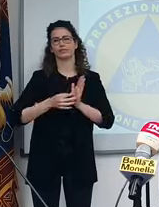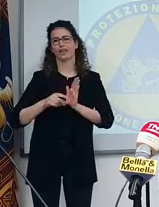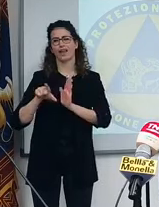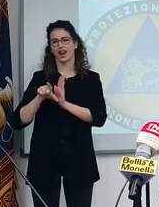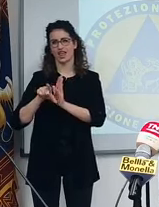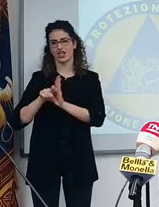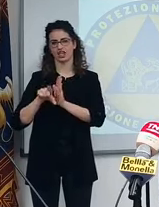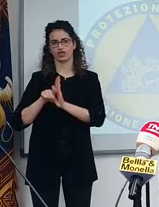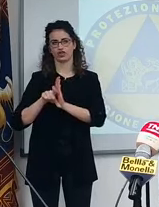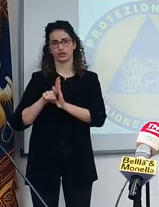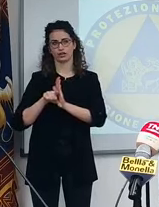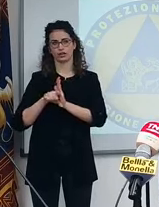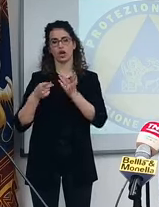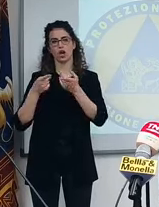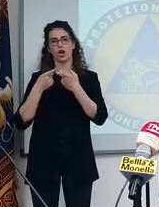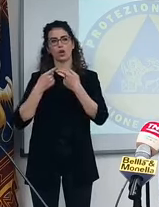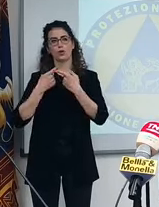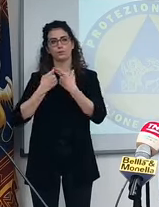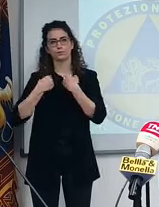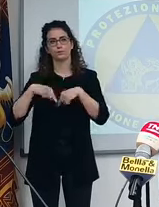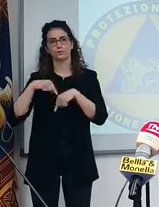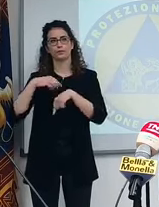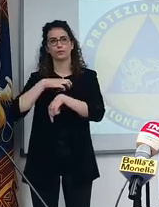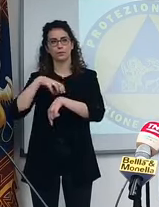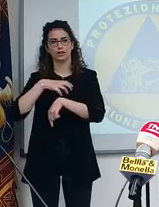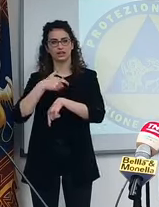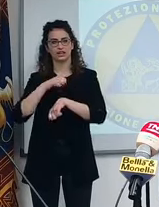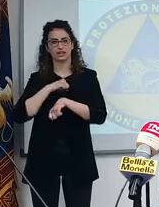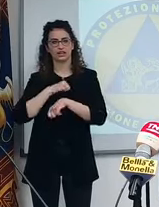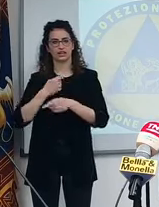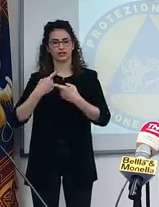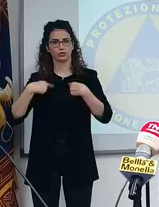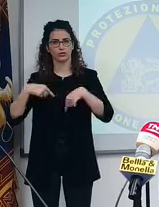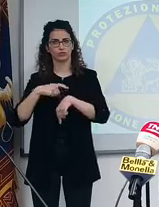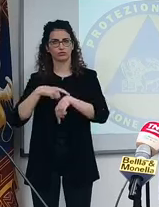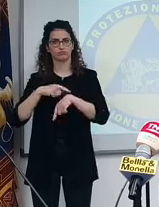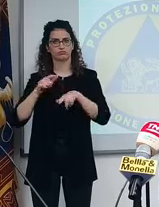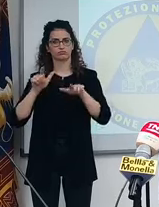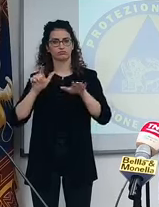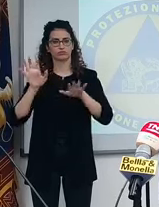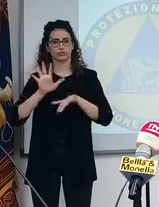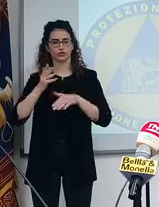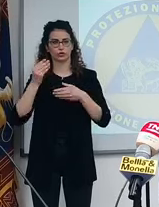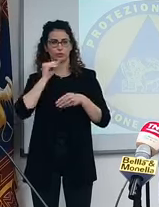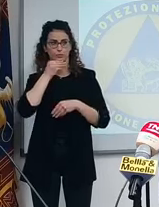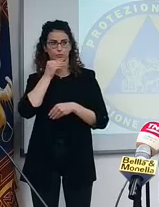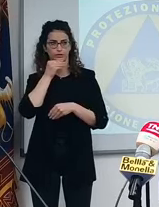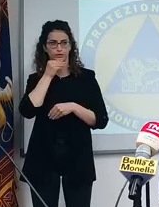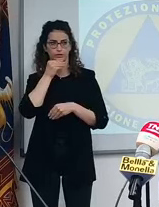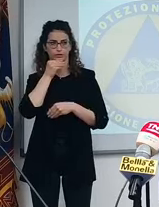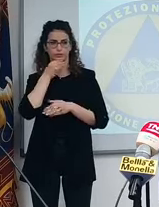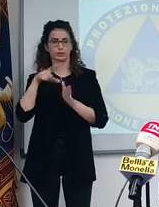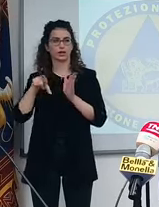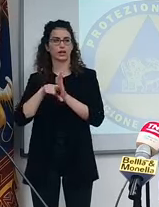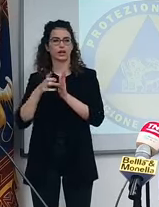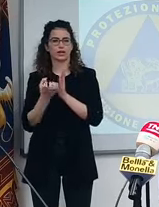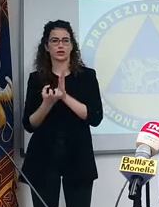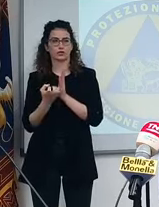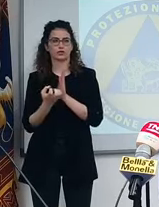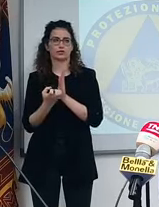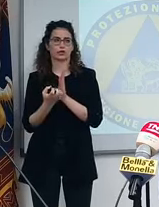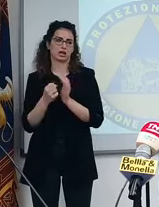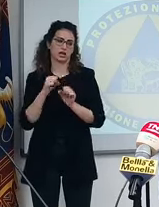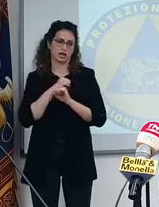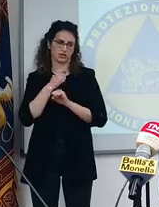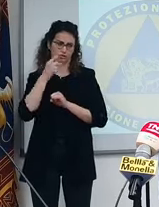nel senso che il Consiglio di Ministri mi pare è convocato alle 17. I contenuti essenziali del decreto immagino che li